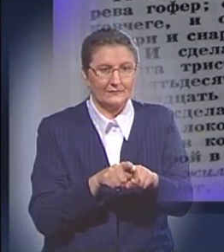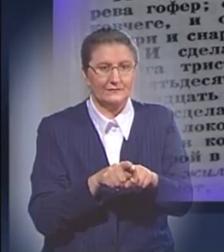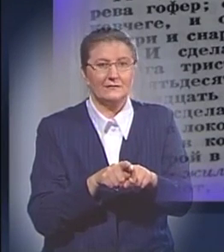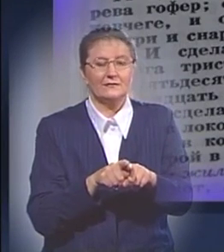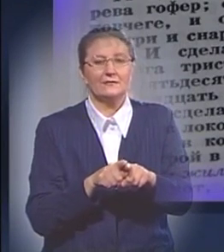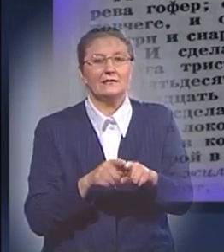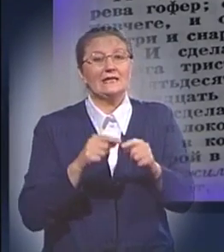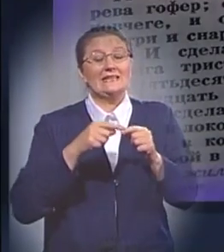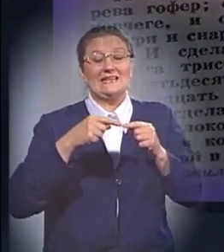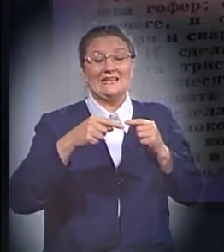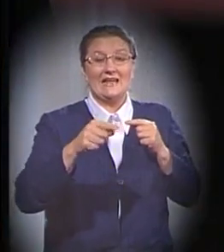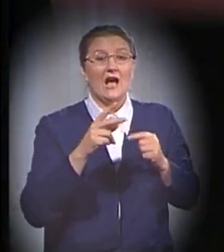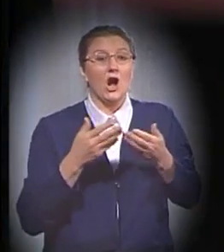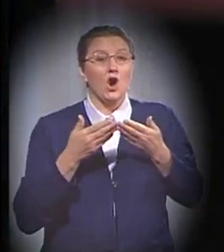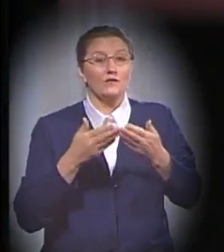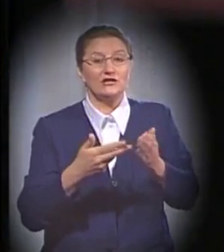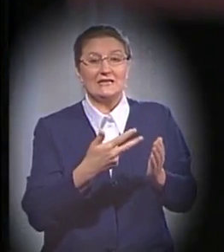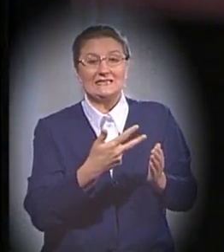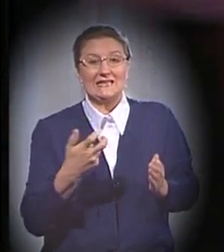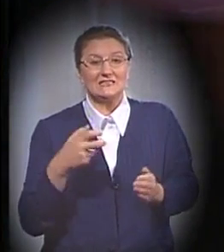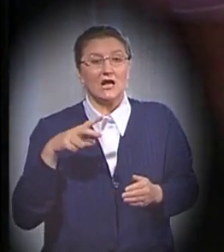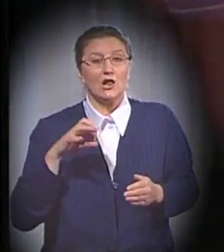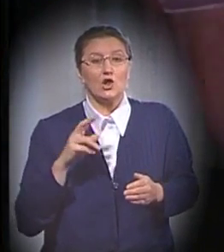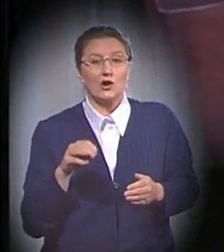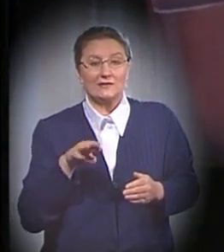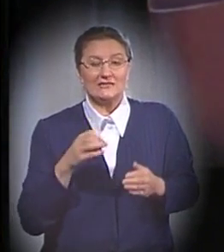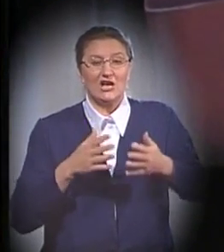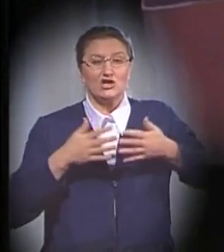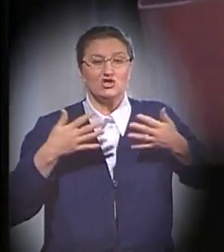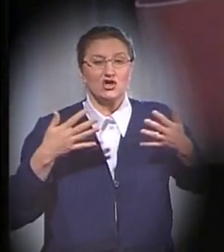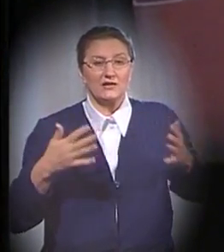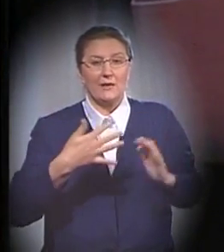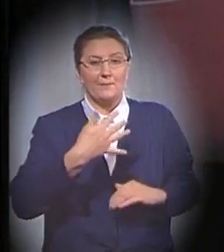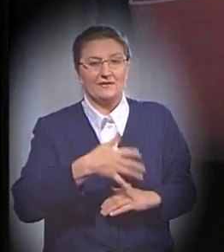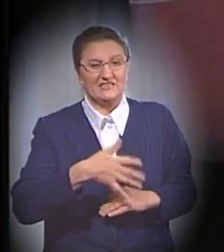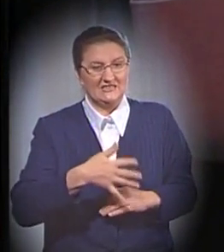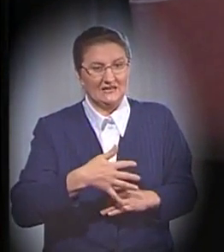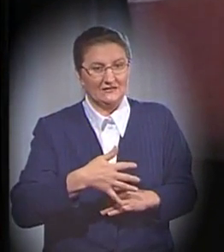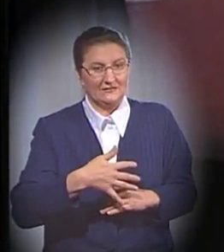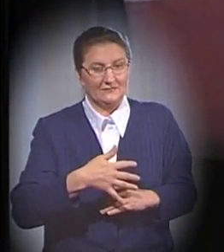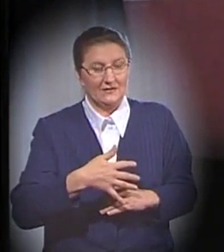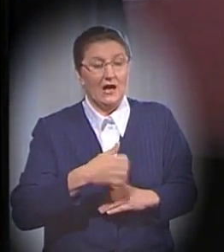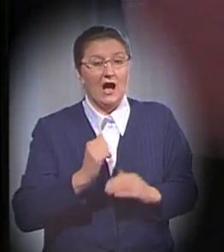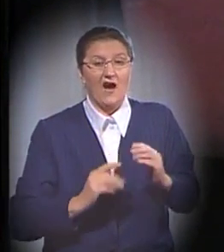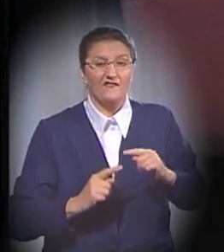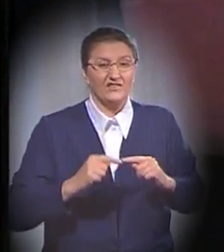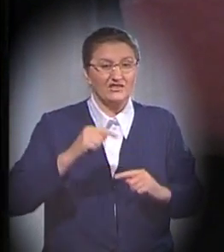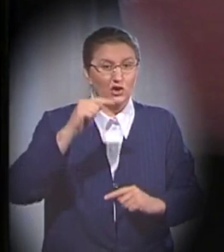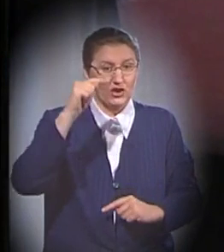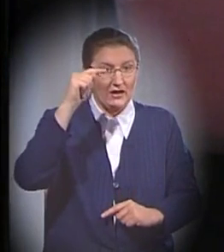Длина ковчега – 300 локтей, широта его – 50 локтей, а высота его – 30